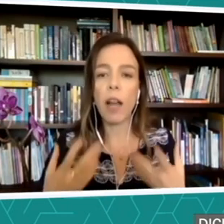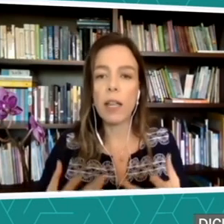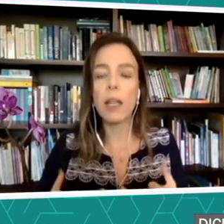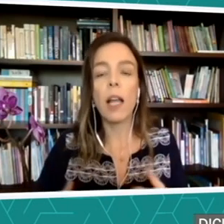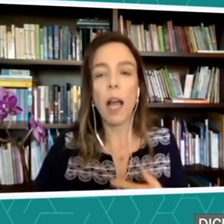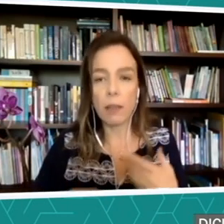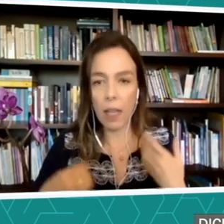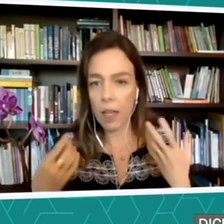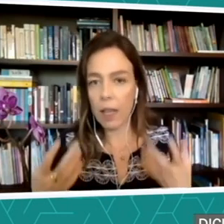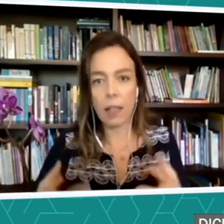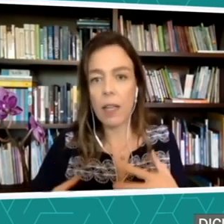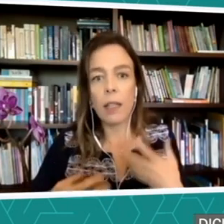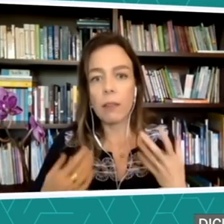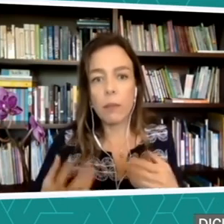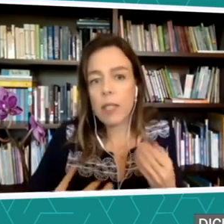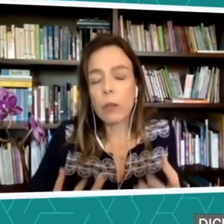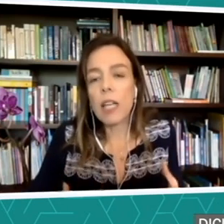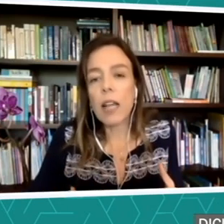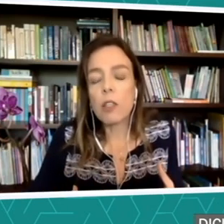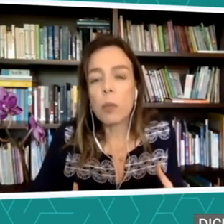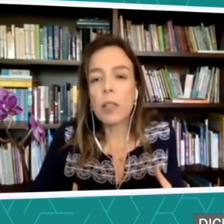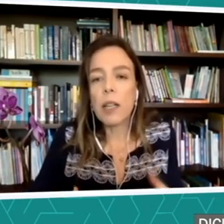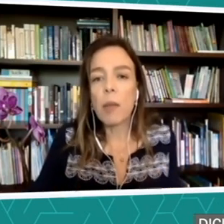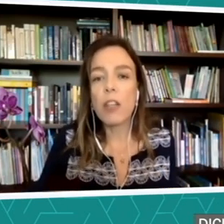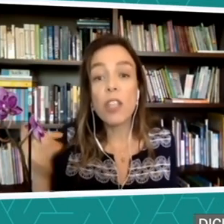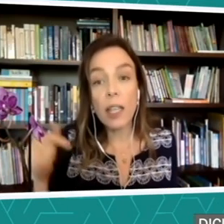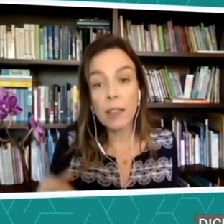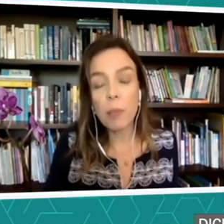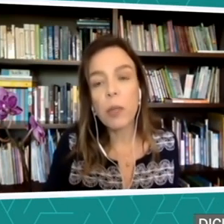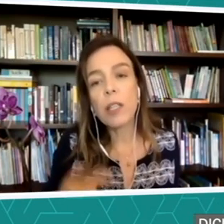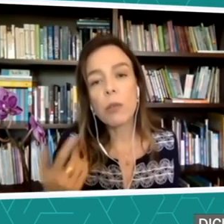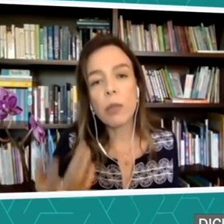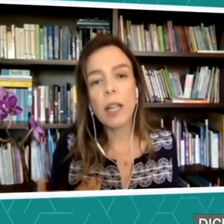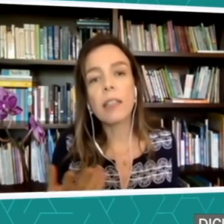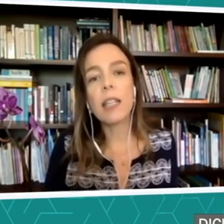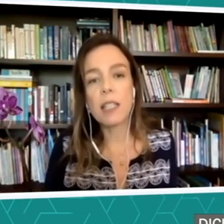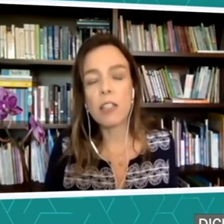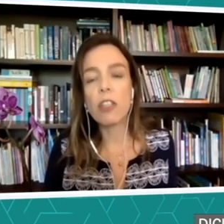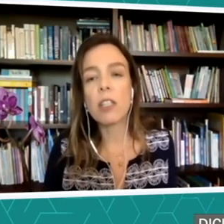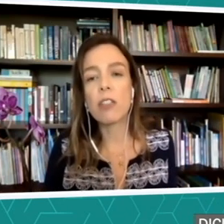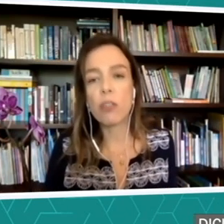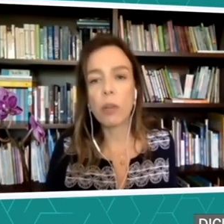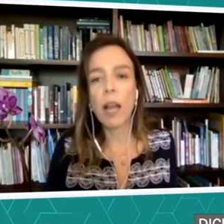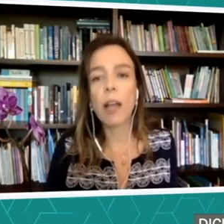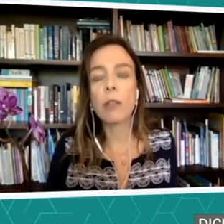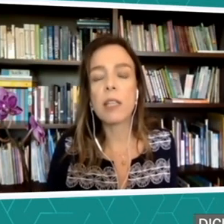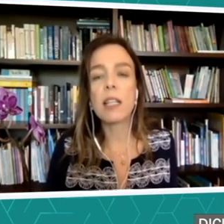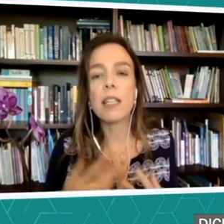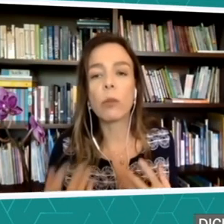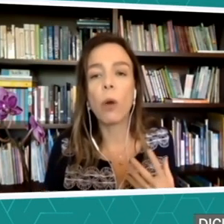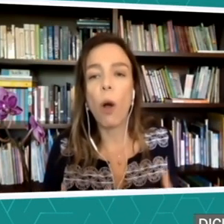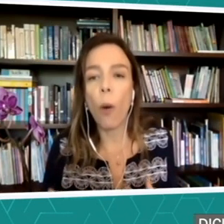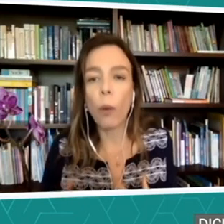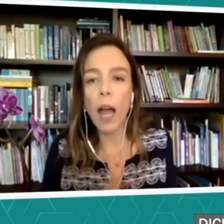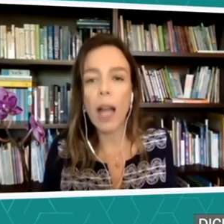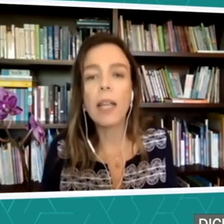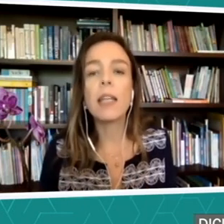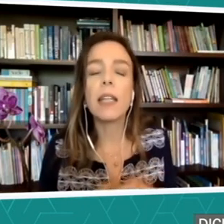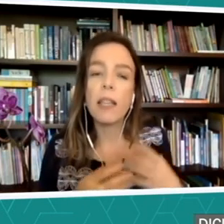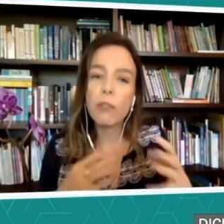sendo criada espontaneamente. aí, até por isso que é interessante esse dicionário, né? Sendo online, que ele vai